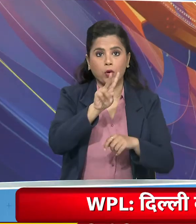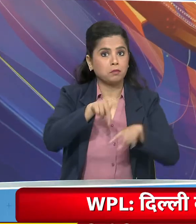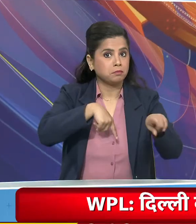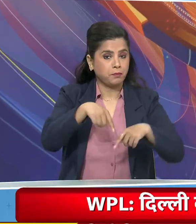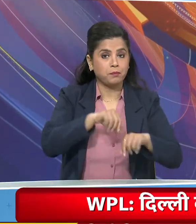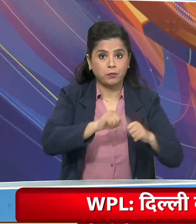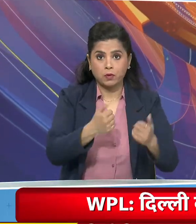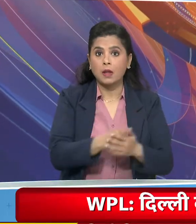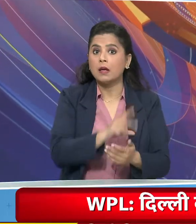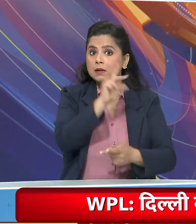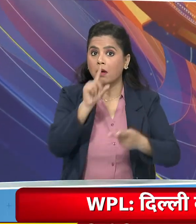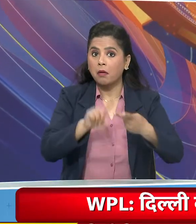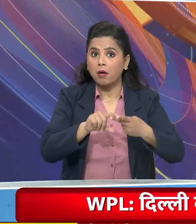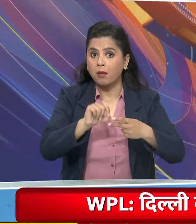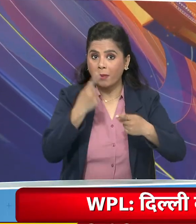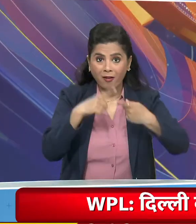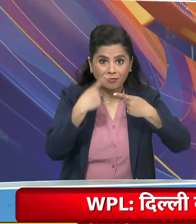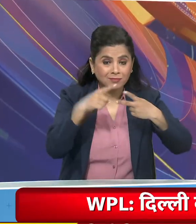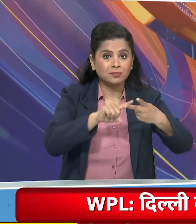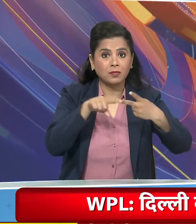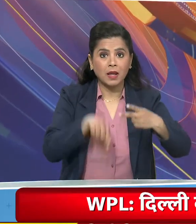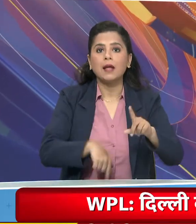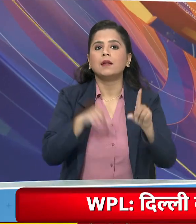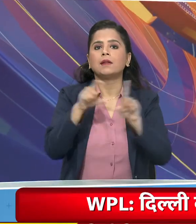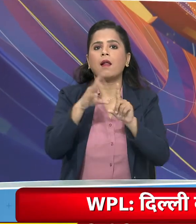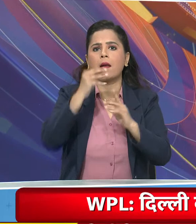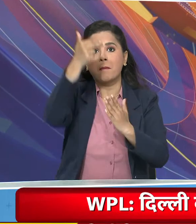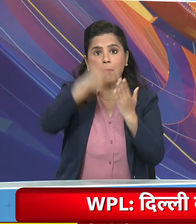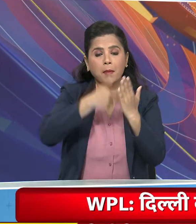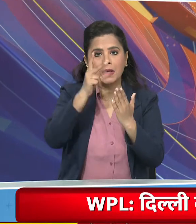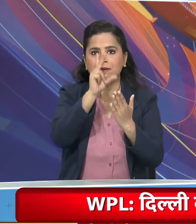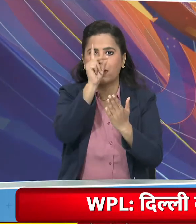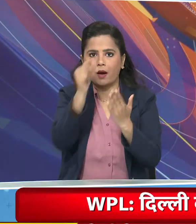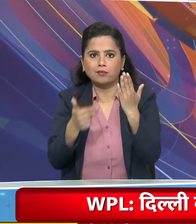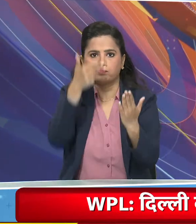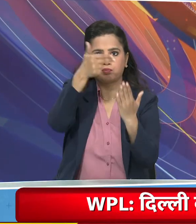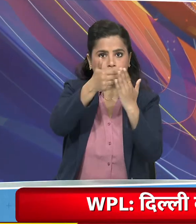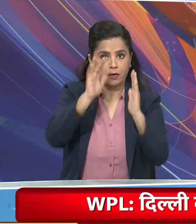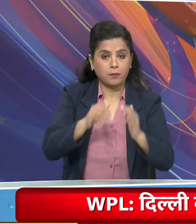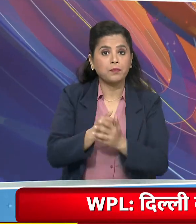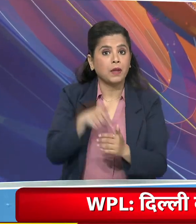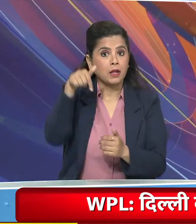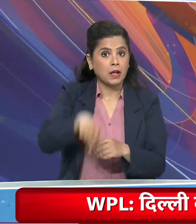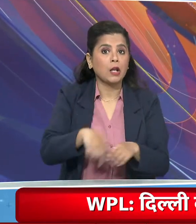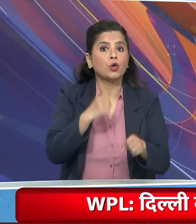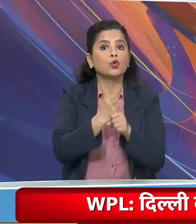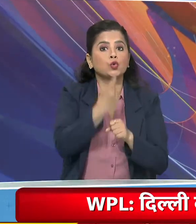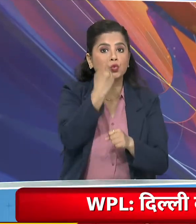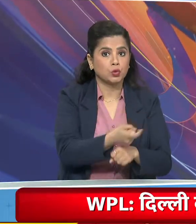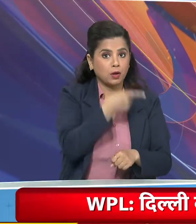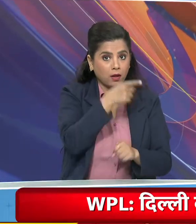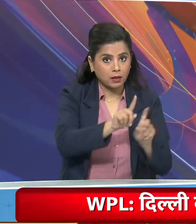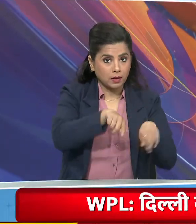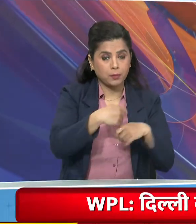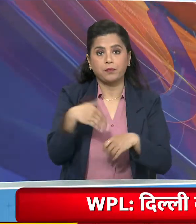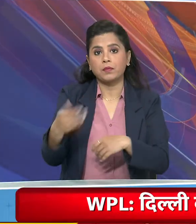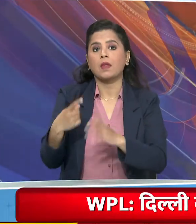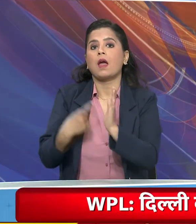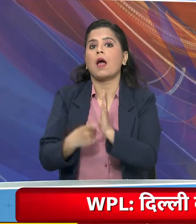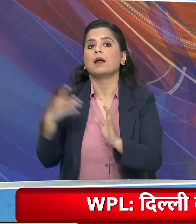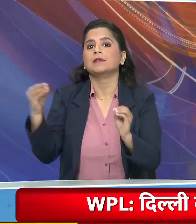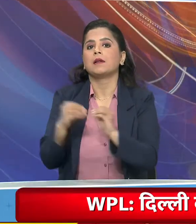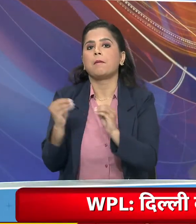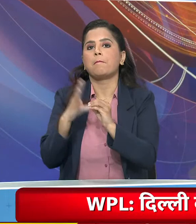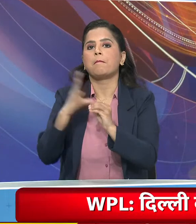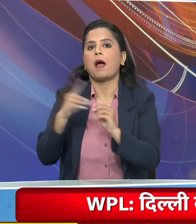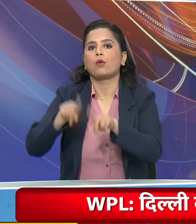दूसरी जीत के साथ दिल्ली अंख तालिका में दूसरे स्थान पर पहुँची आज गुजराद जाएंस और RCBs आमने